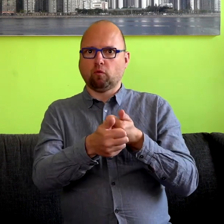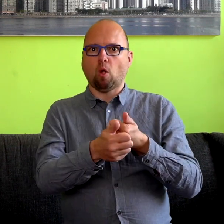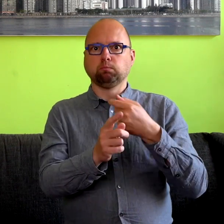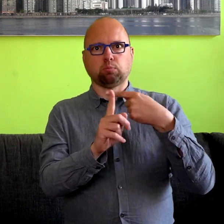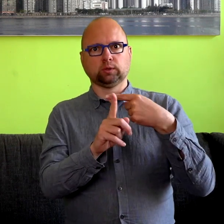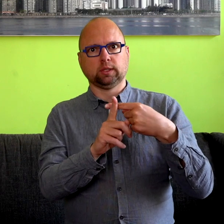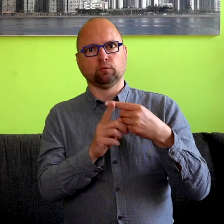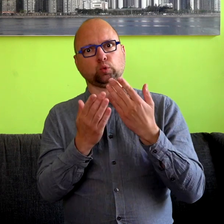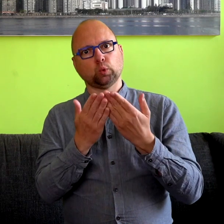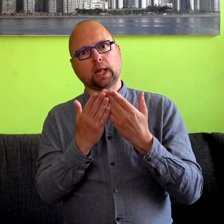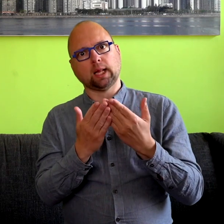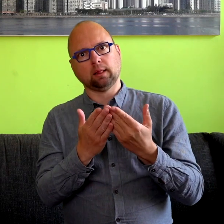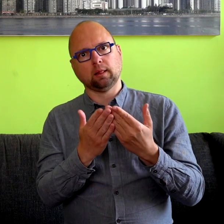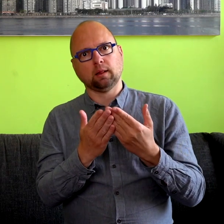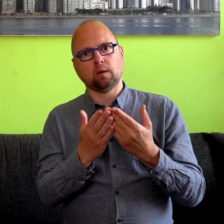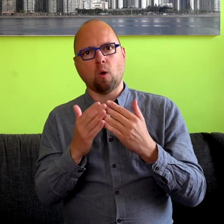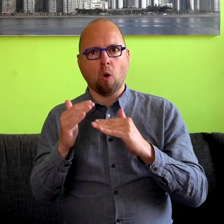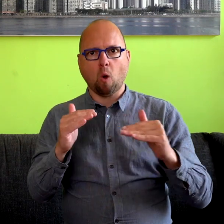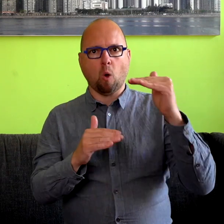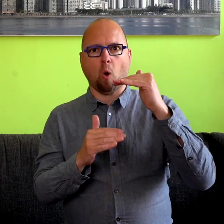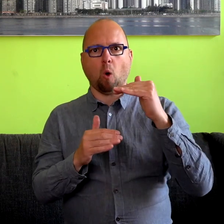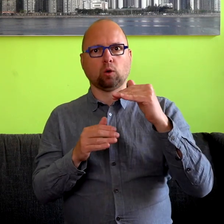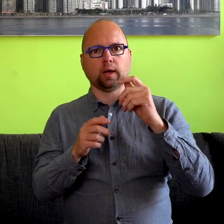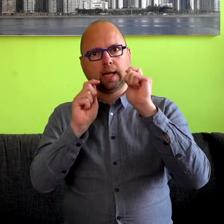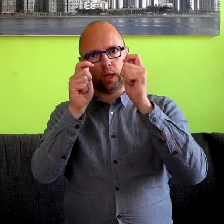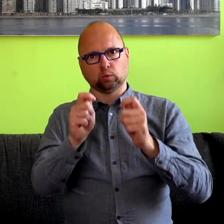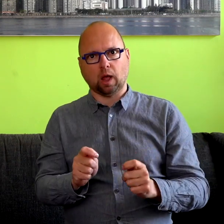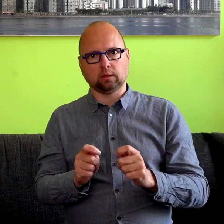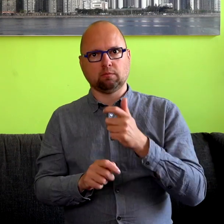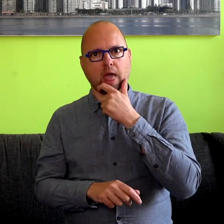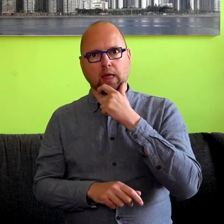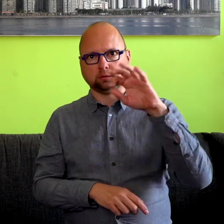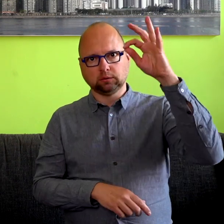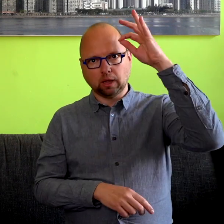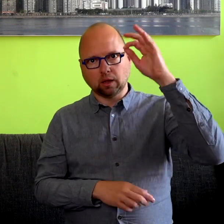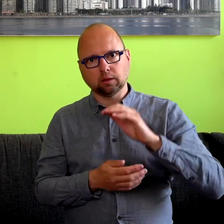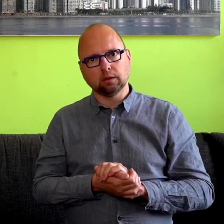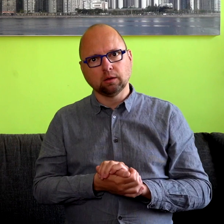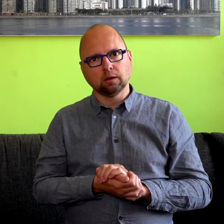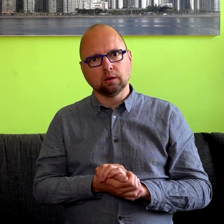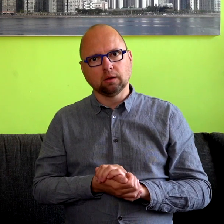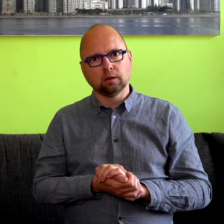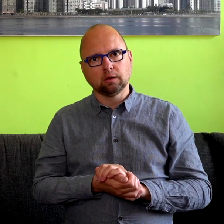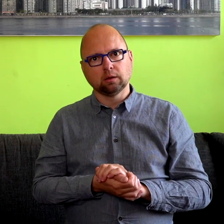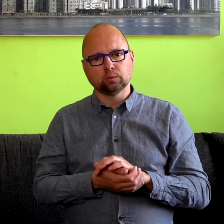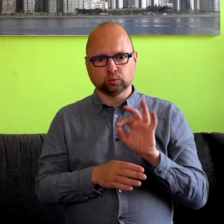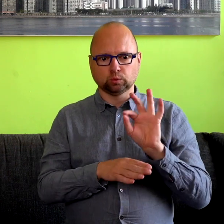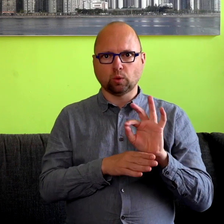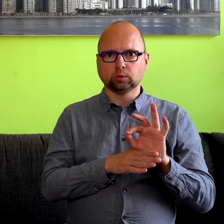of die hadden hogere prestaties, zou je moeten zeggen, bij het verwerven van Engels als vreemde